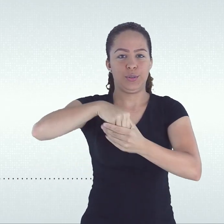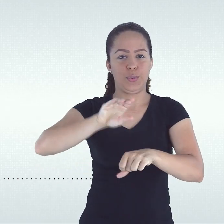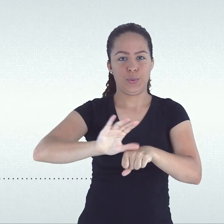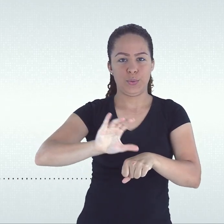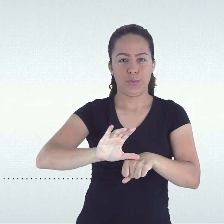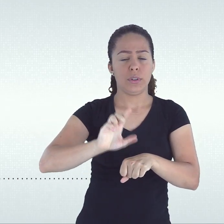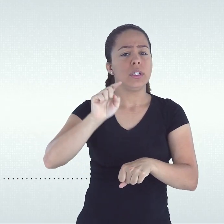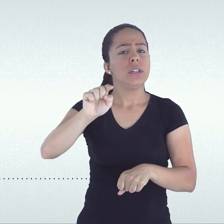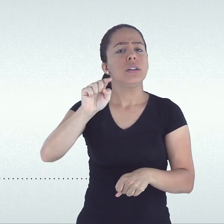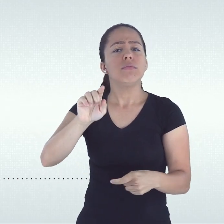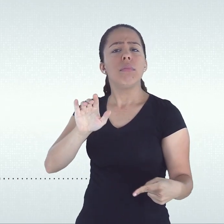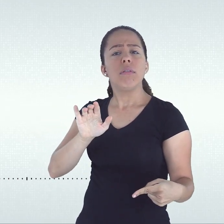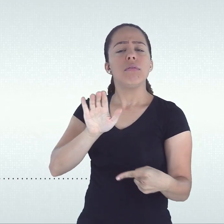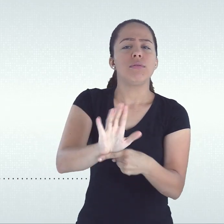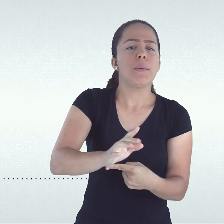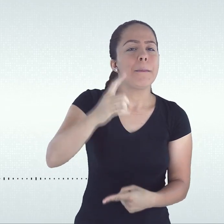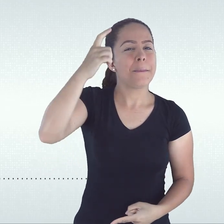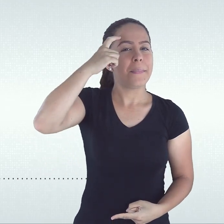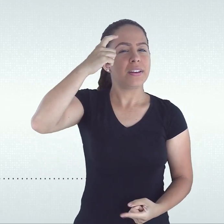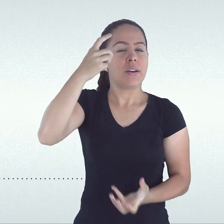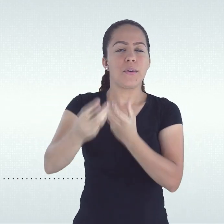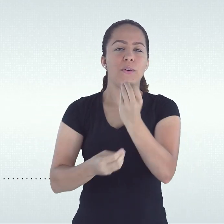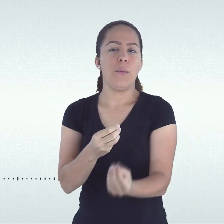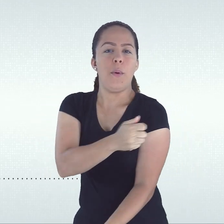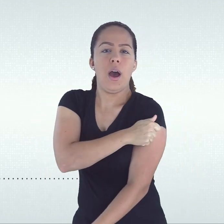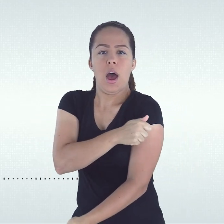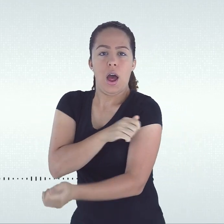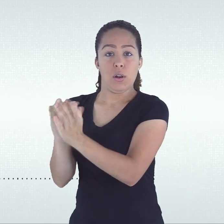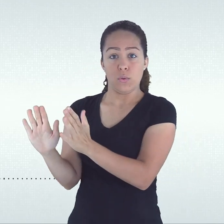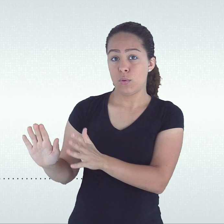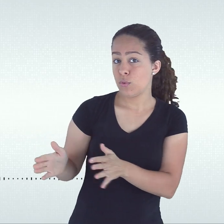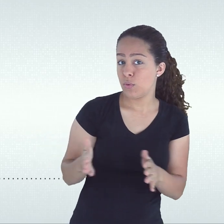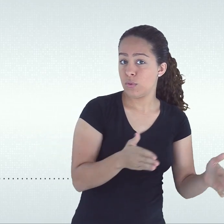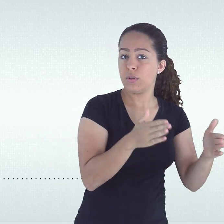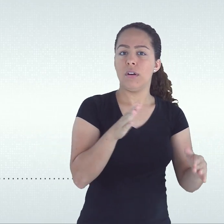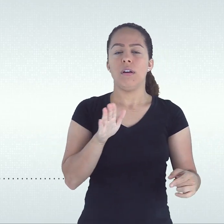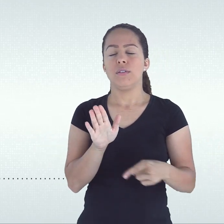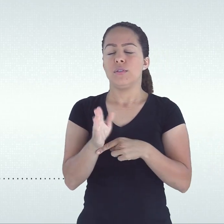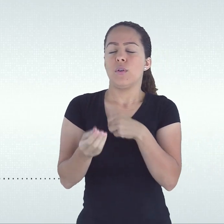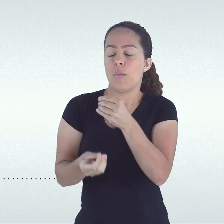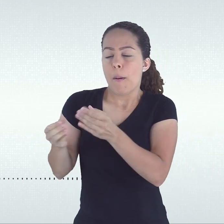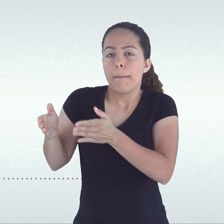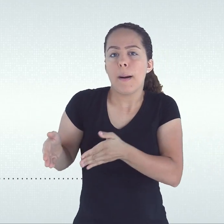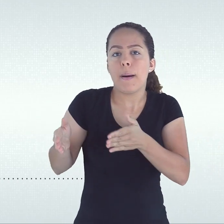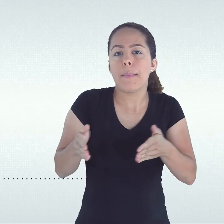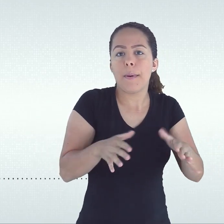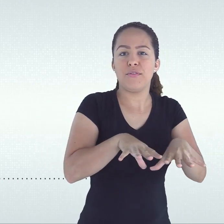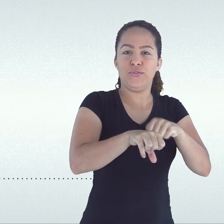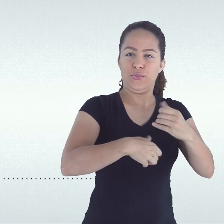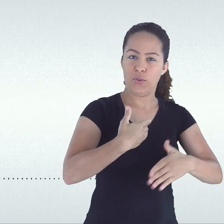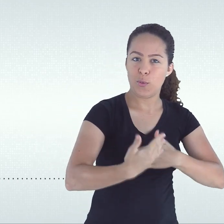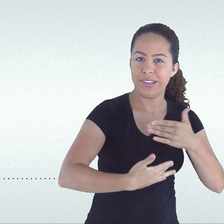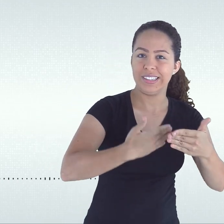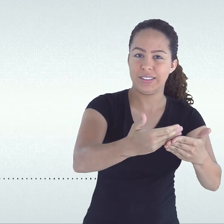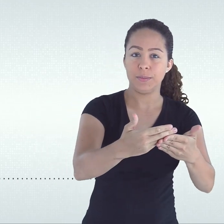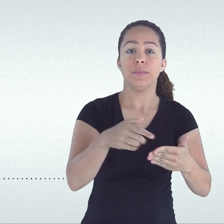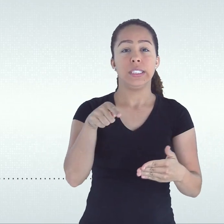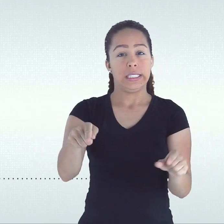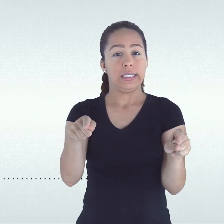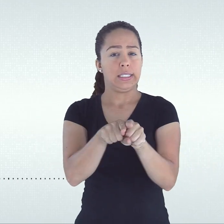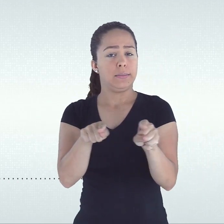o percurso formativo dos estudantes e proporcionando a aqueles que demonstrarem suficiente